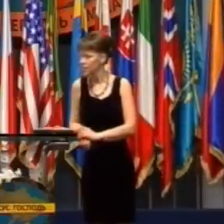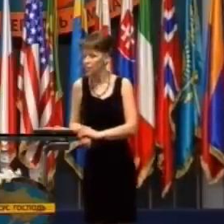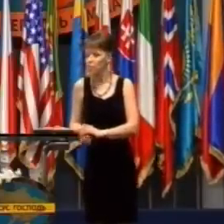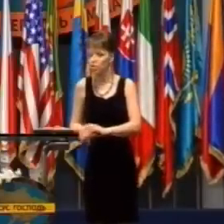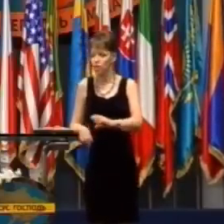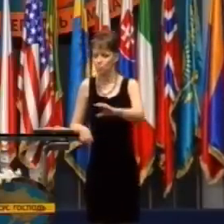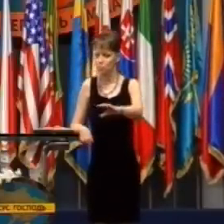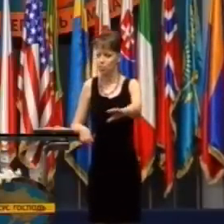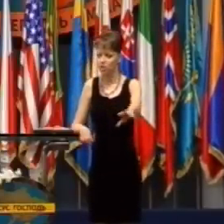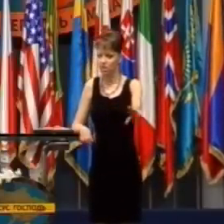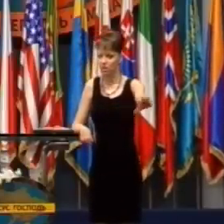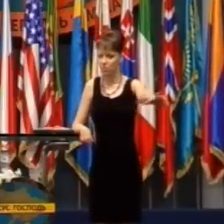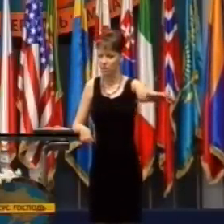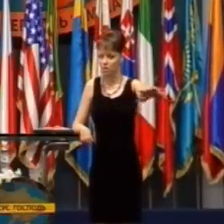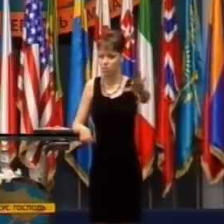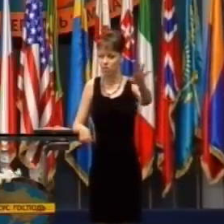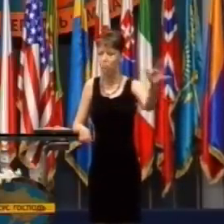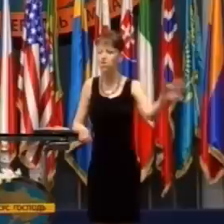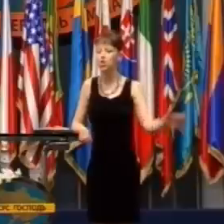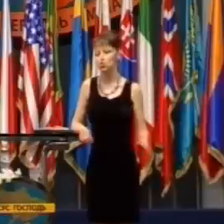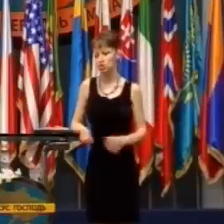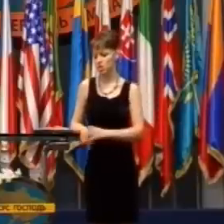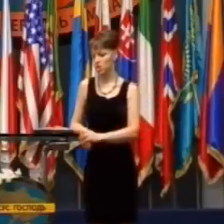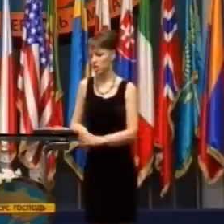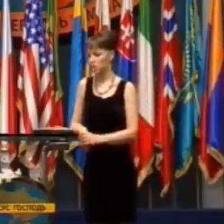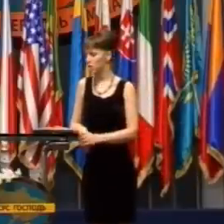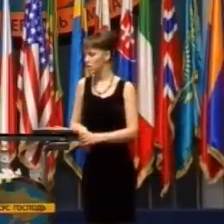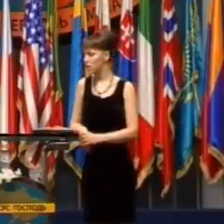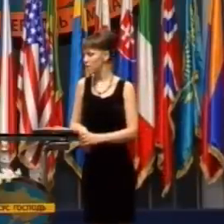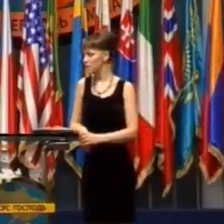a pritom sa dotknúť celého sveta.